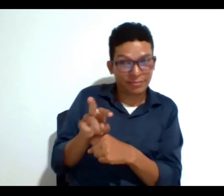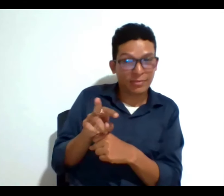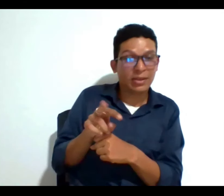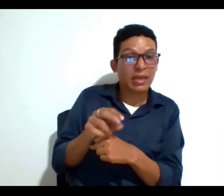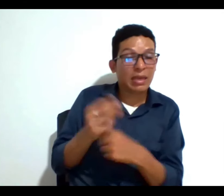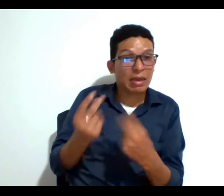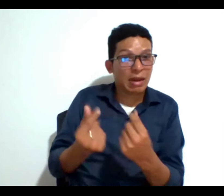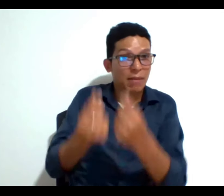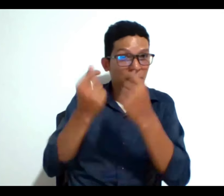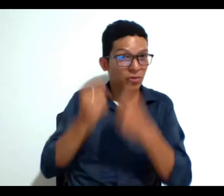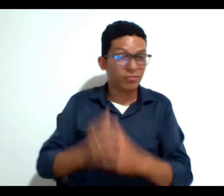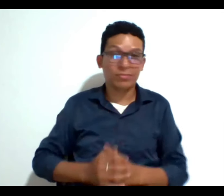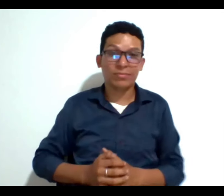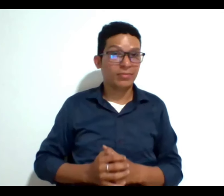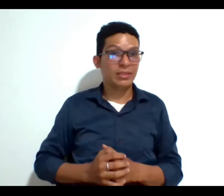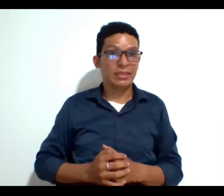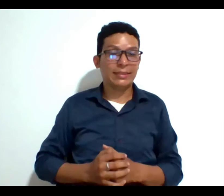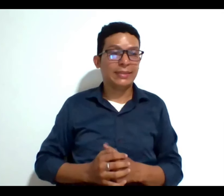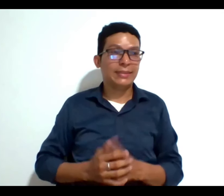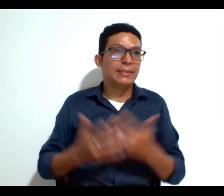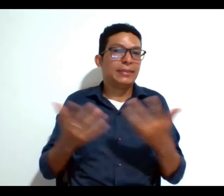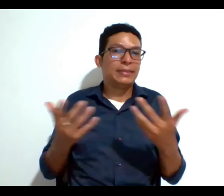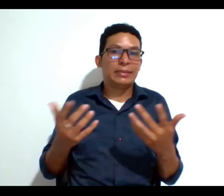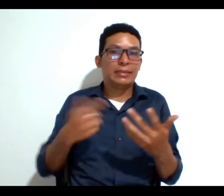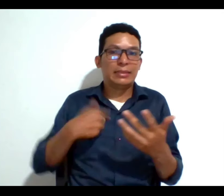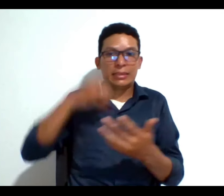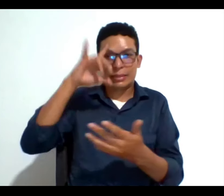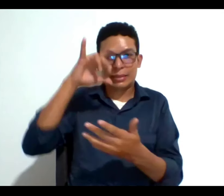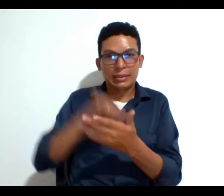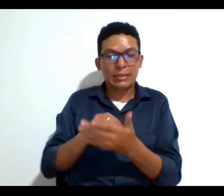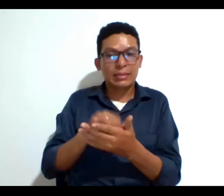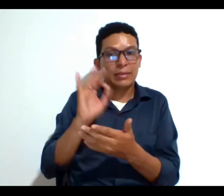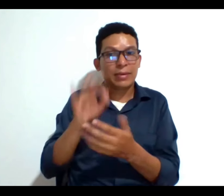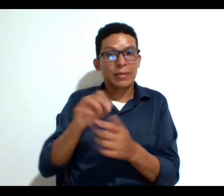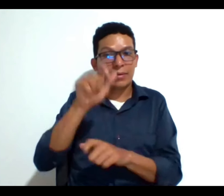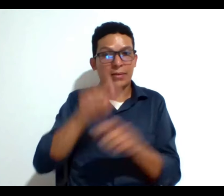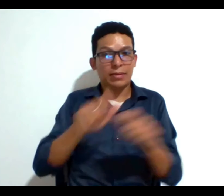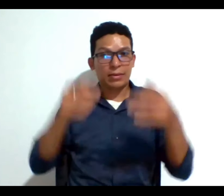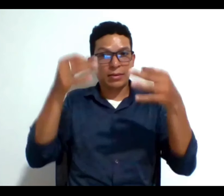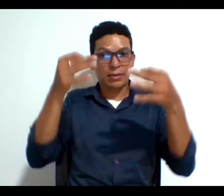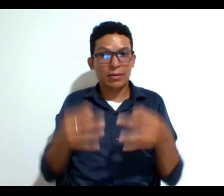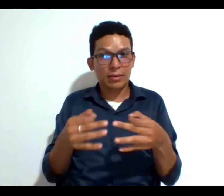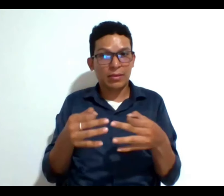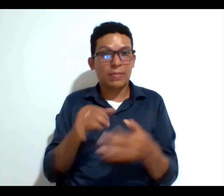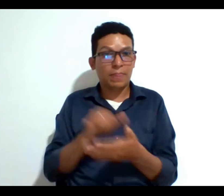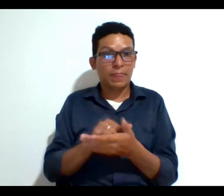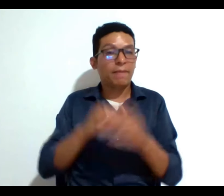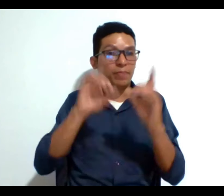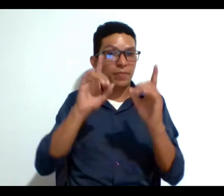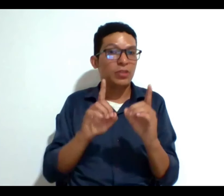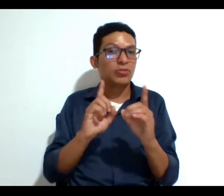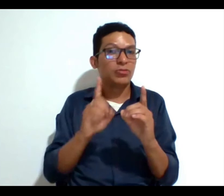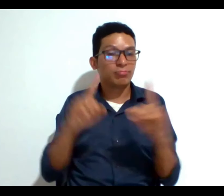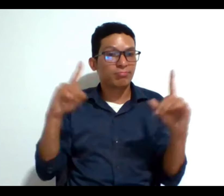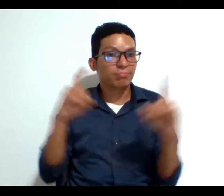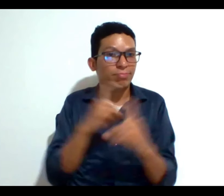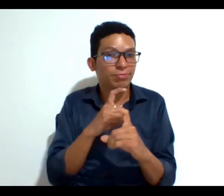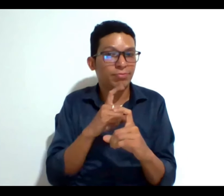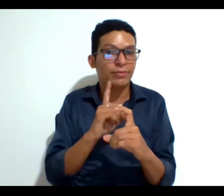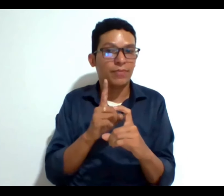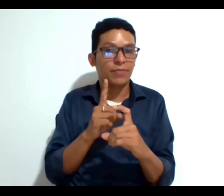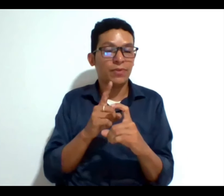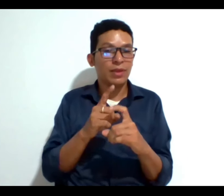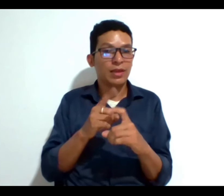rápidas entonces creo que como punto general las personas con discapacidad pueden tomar decisiones el análisis de esa